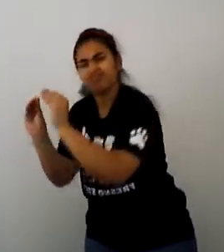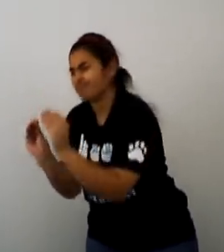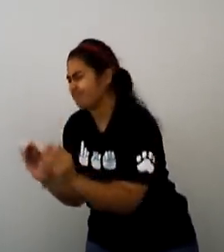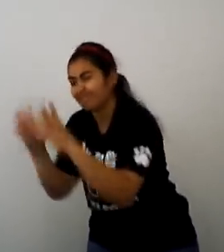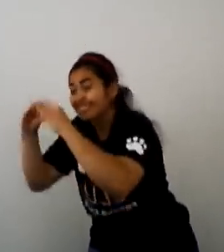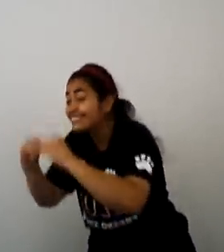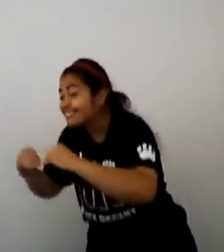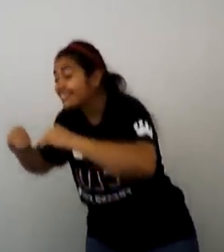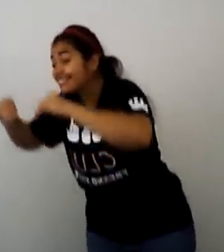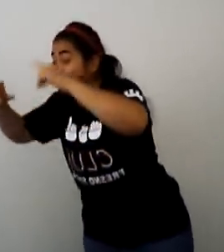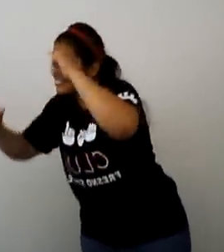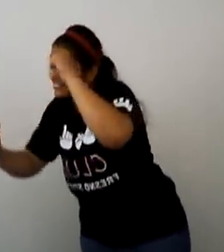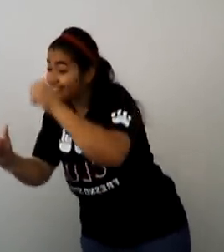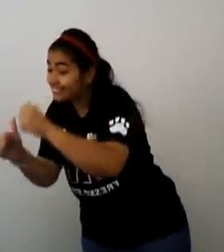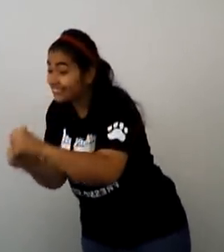Recuerda yo